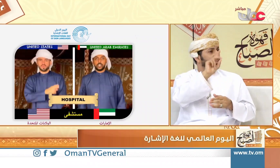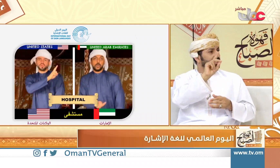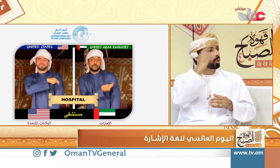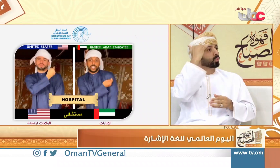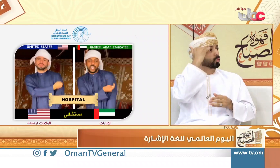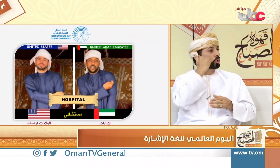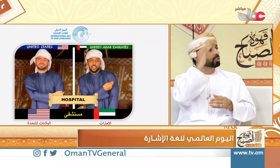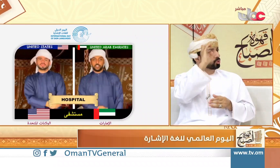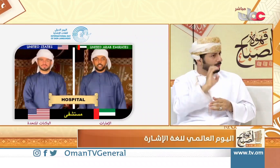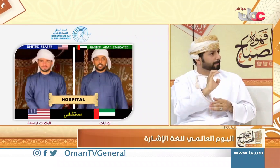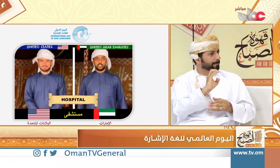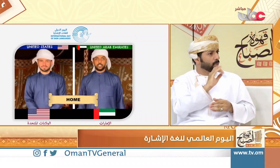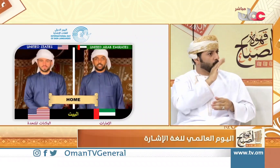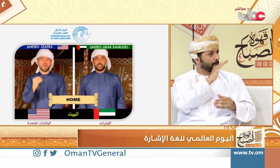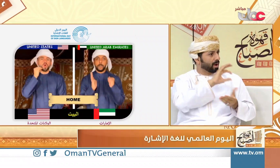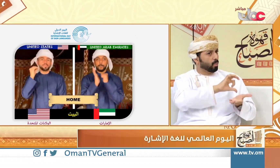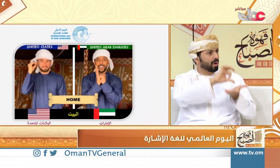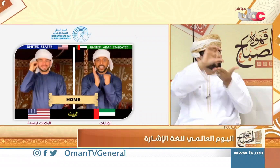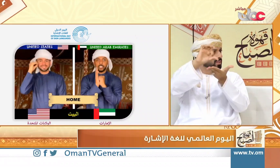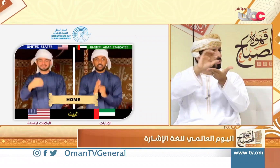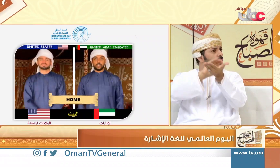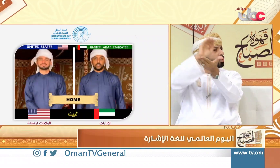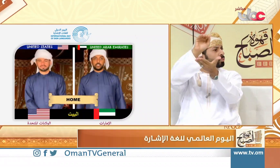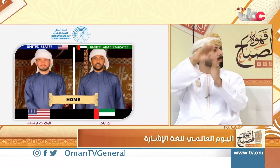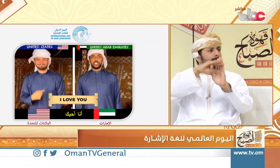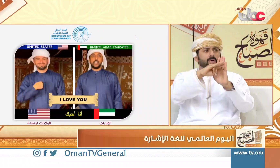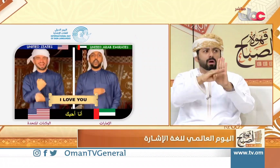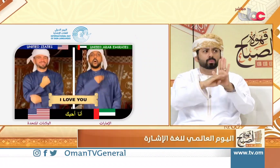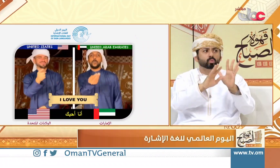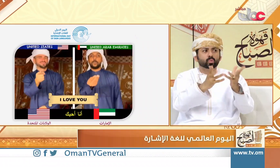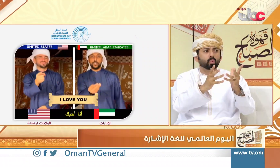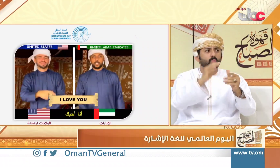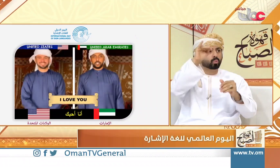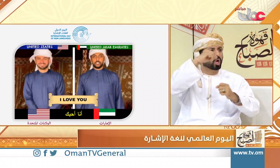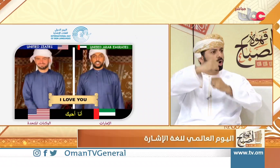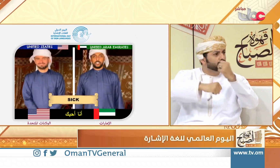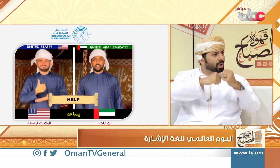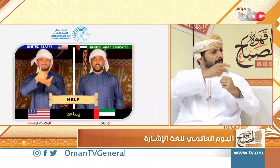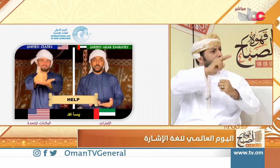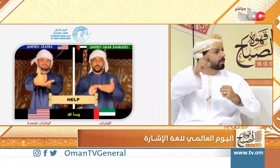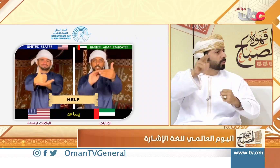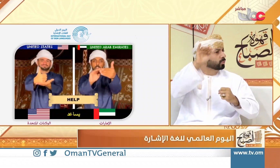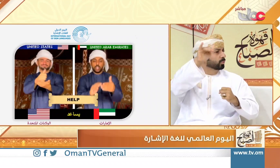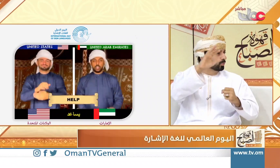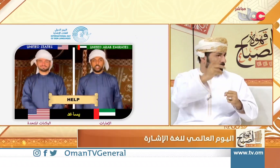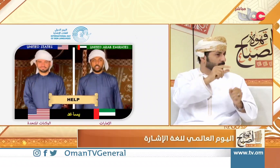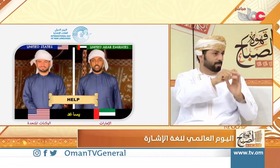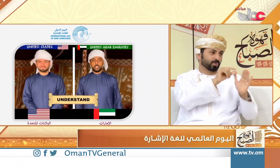الاتحاد الدولي للصم في كوريا الجنوبية ما هي طبيعة المشاركة في هذه